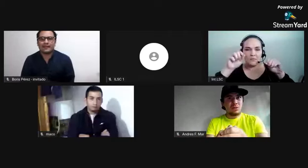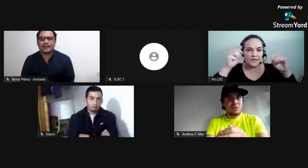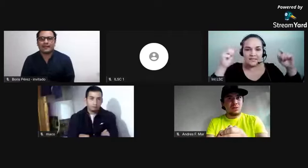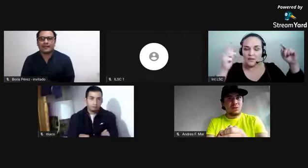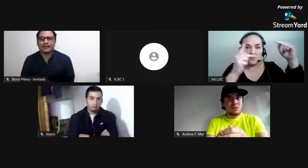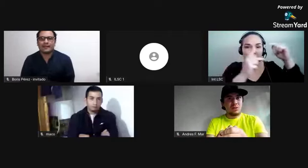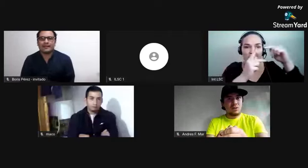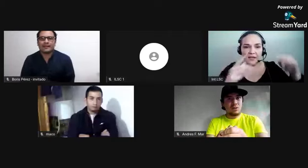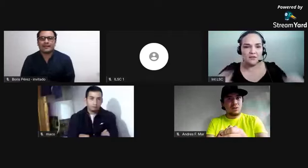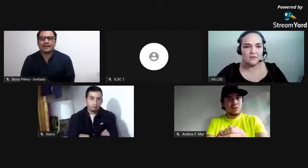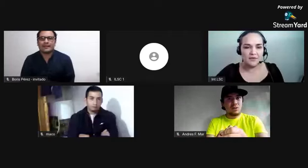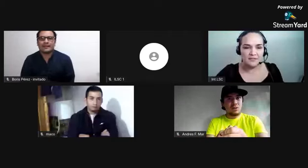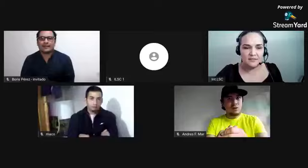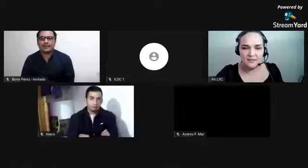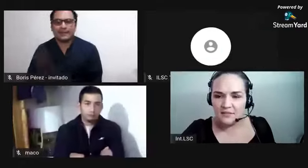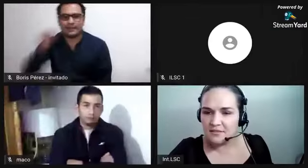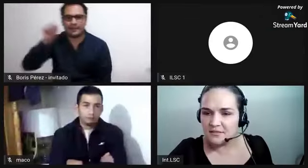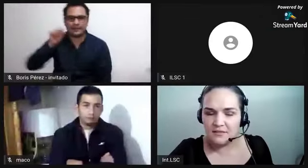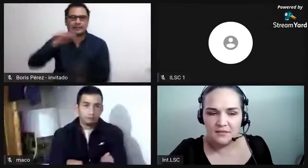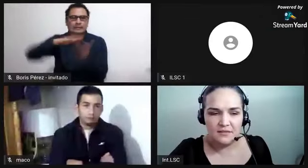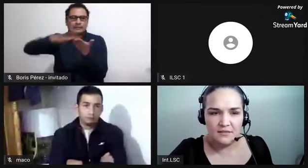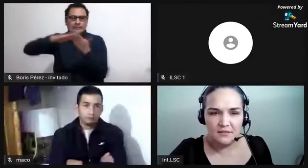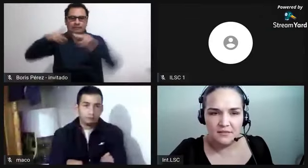Porque está muy pequeño Boris.